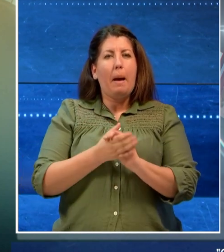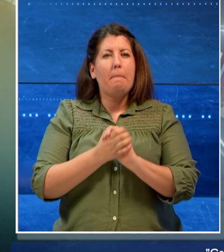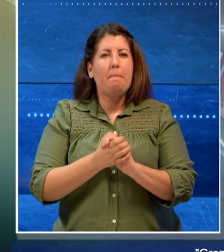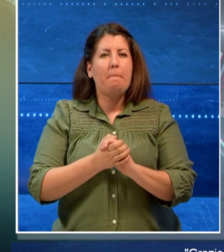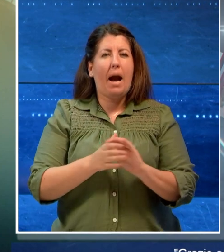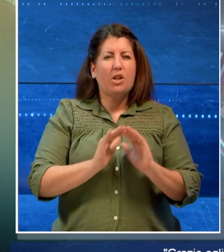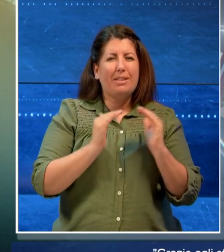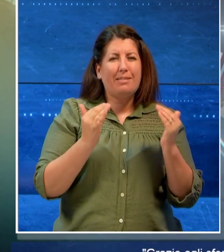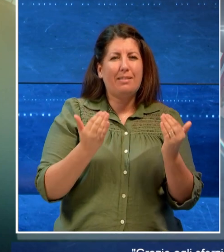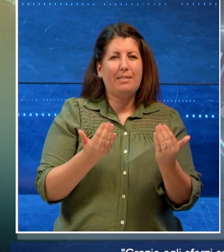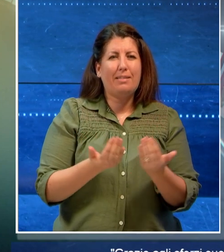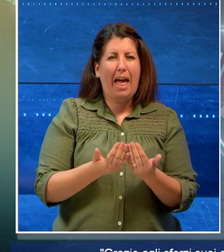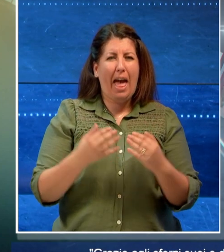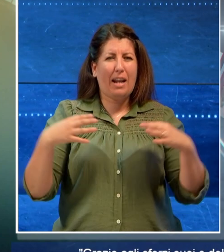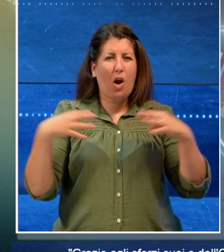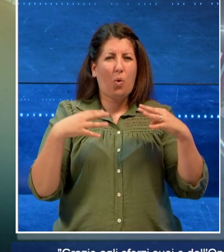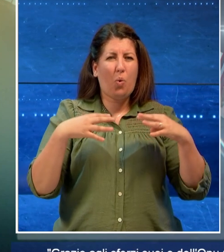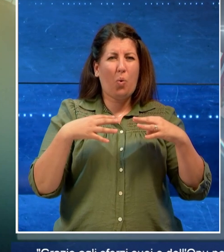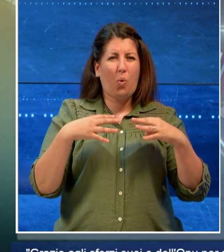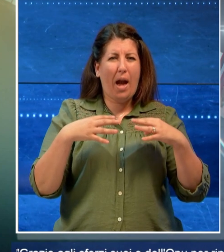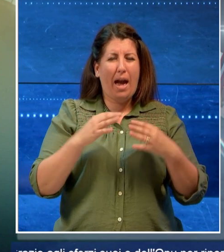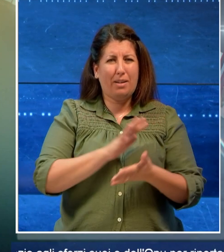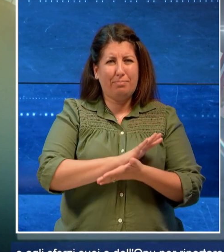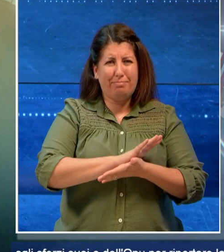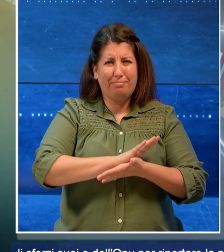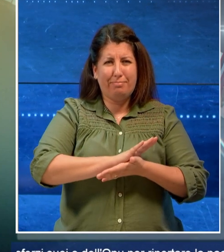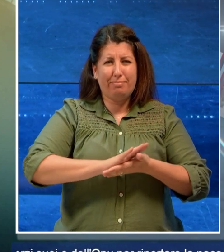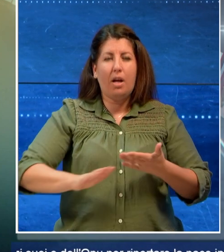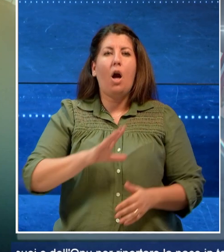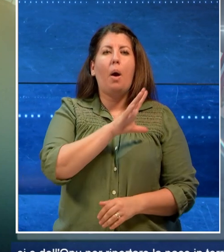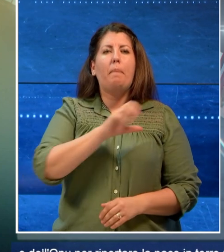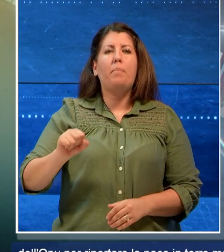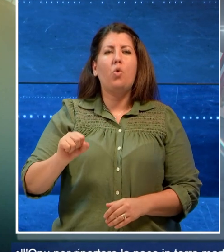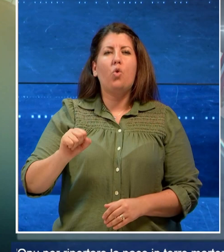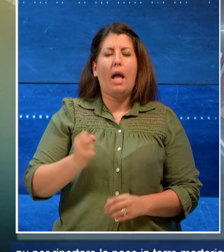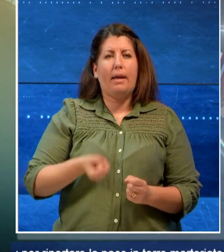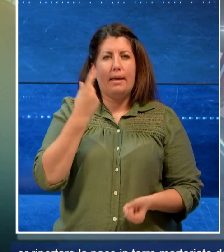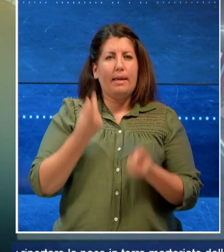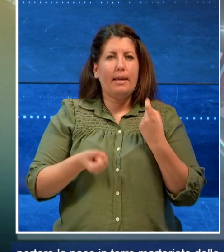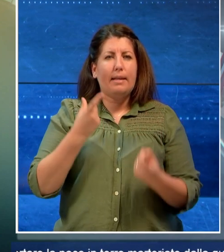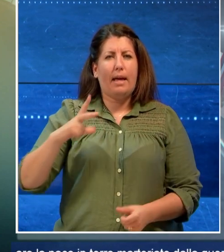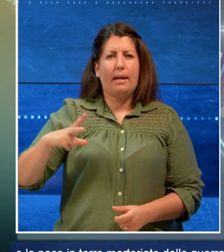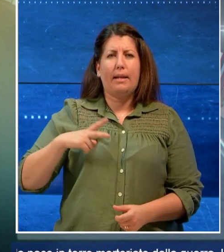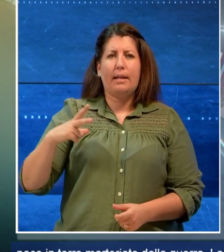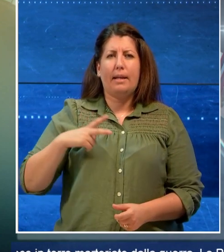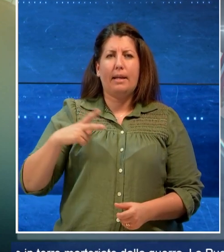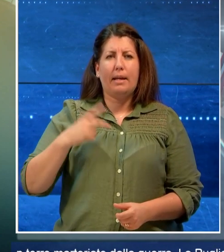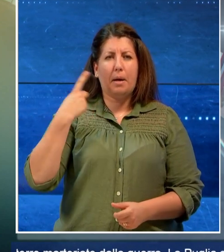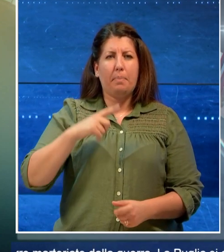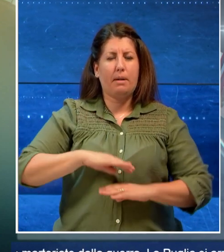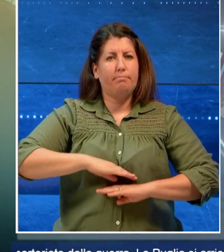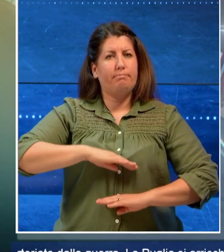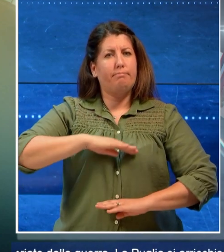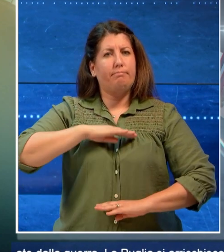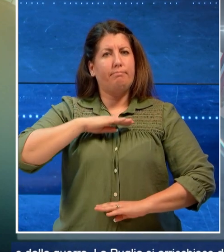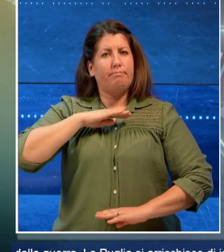martoriate dalla guerra, la Puglia si arricchisce di idee che ci fanno crescere nella considerazione